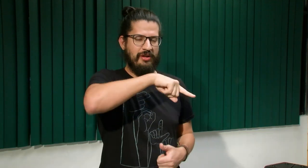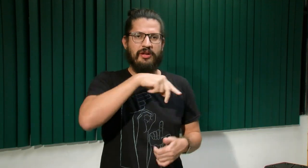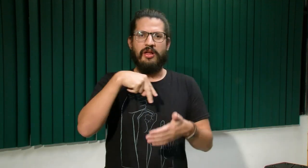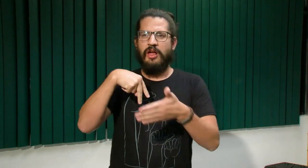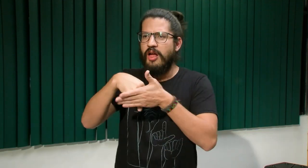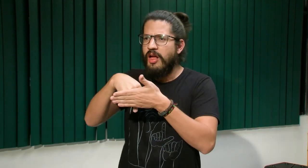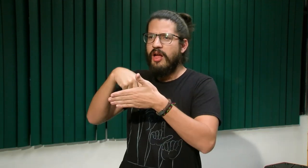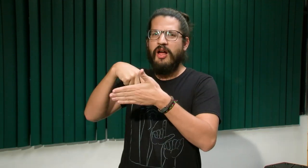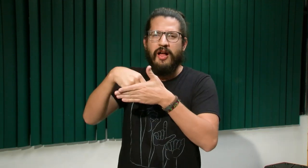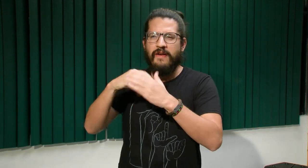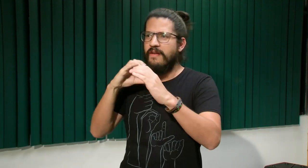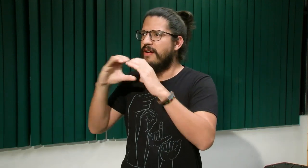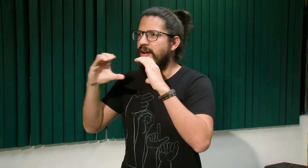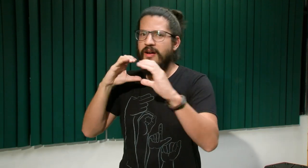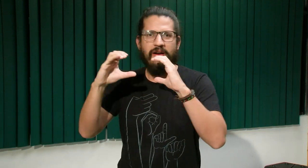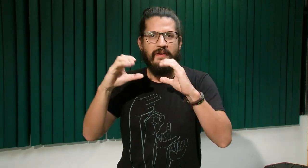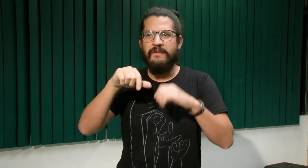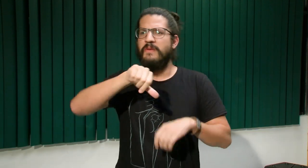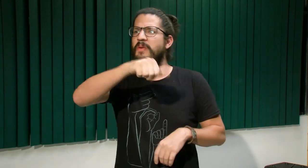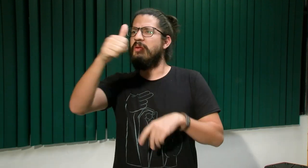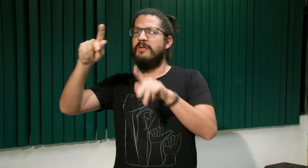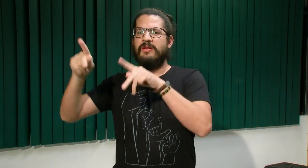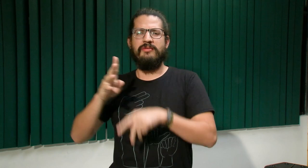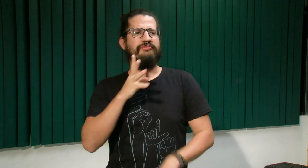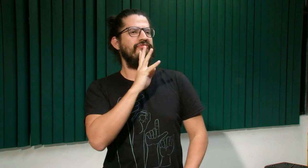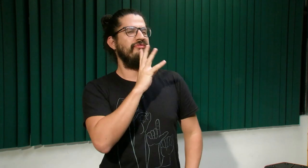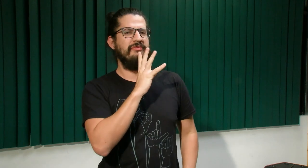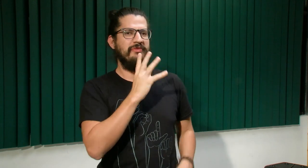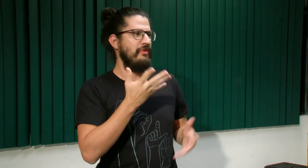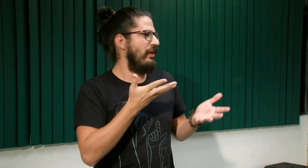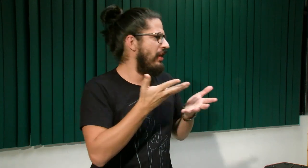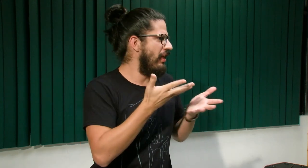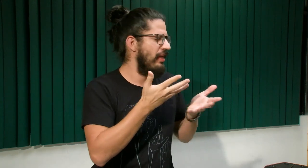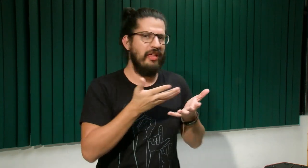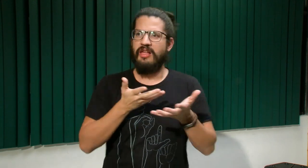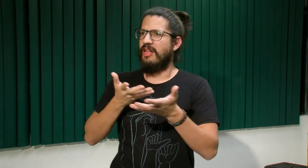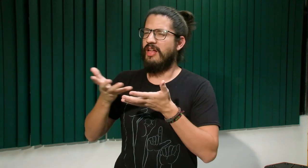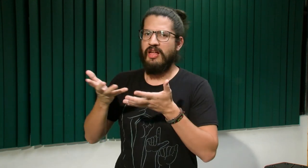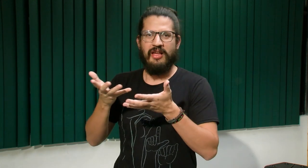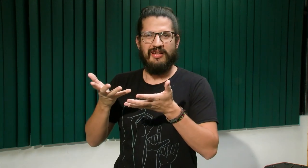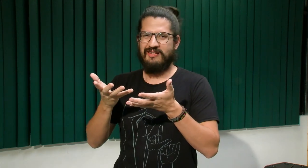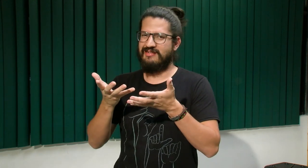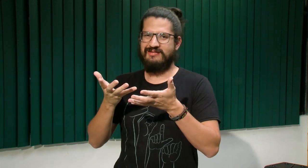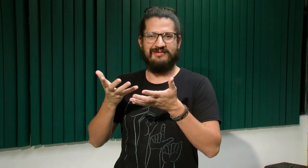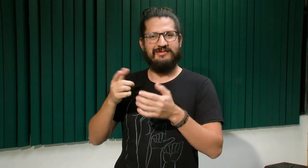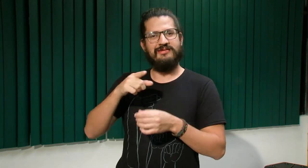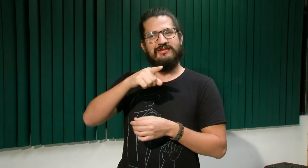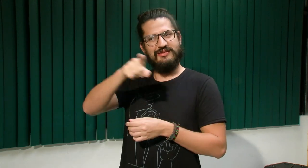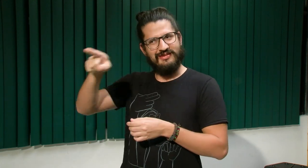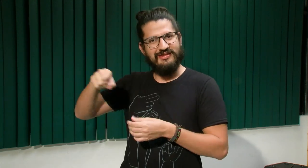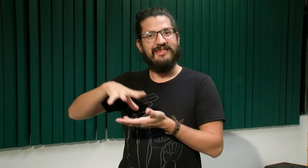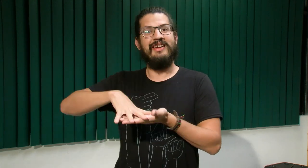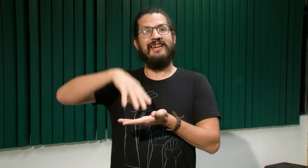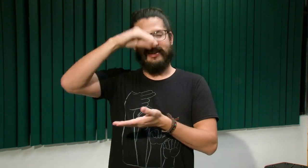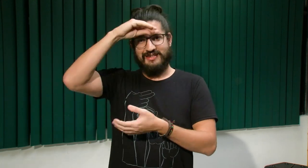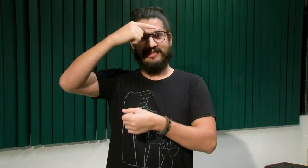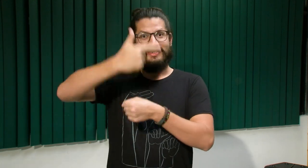Lesco. Porque nosotros tenemos muchas valores comunicativas. Otras personas fácilmente se comunican hablándonos, pero nosotros no podemos